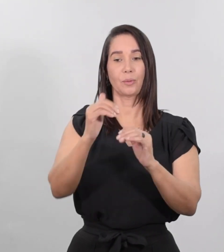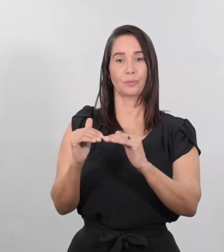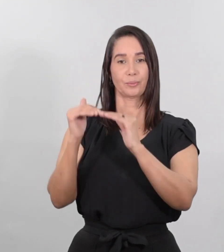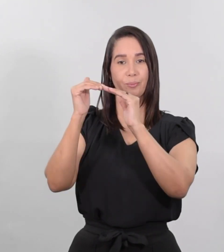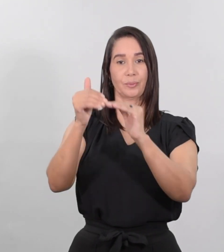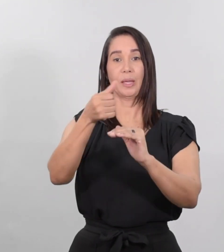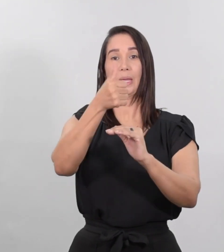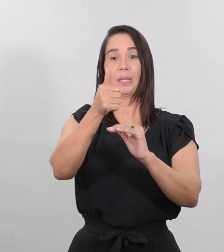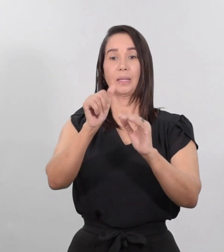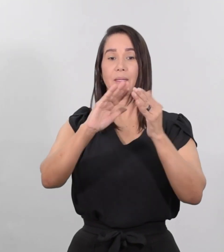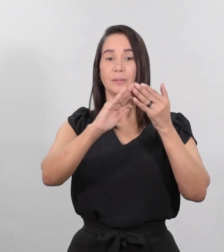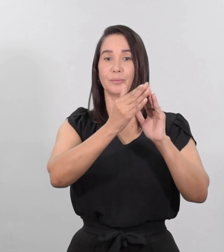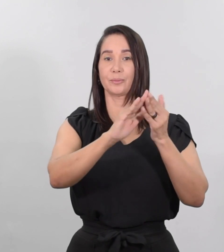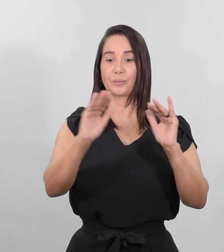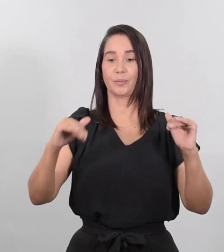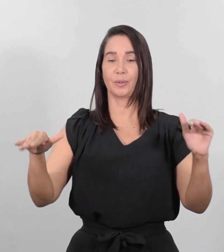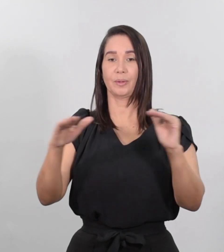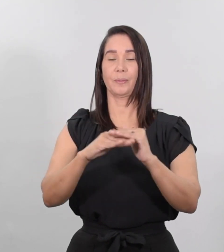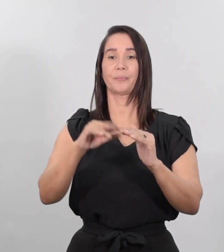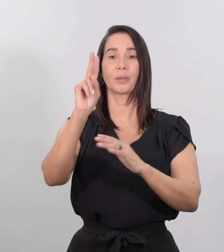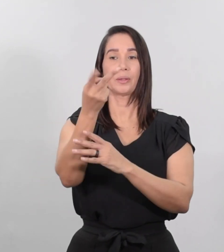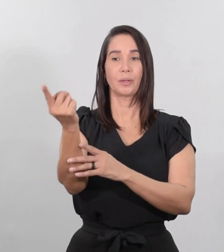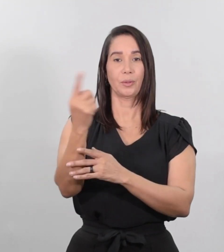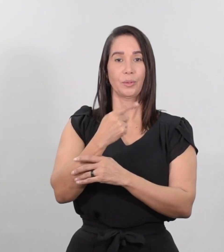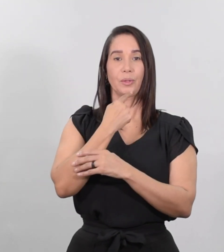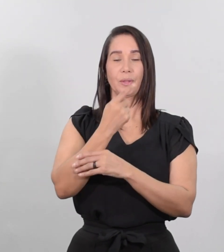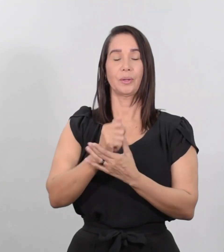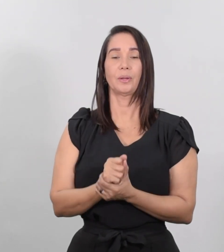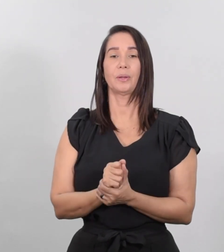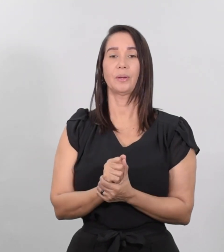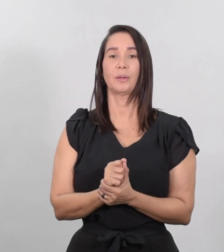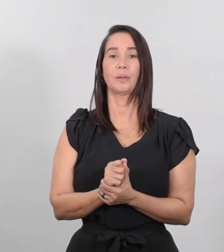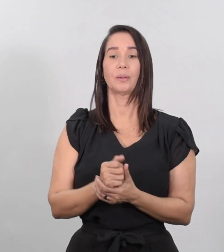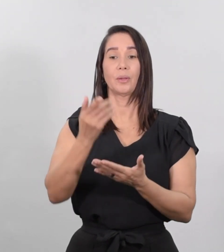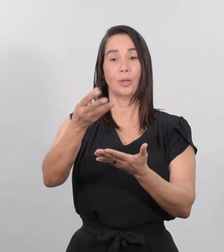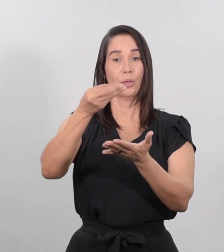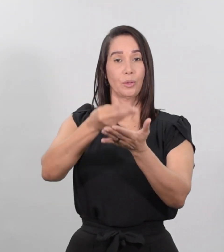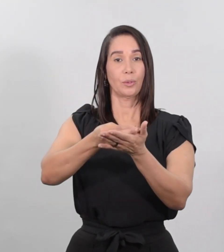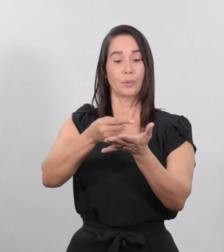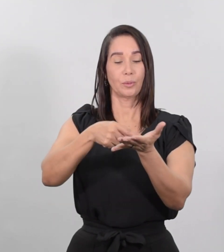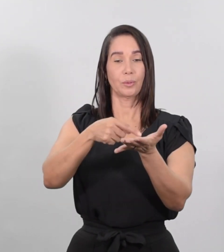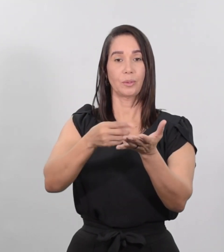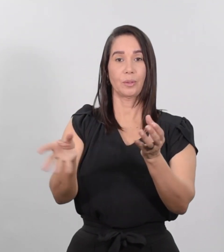diez ciudades. El segundo llegó y dijo, Tu onza, Señor, ha producido cinco.